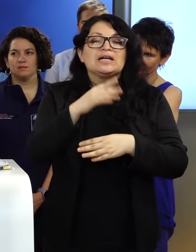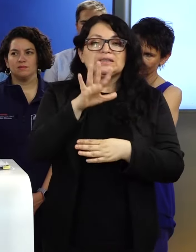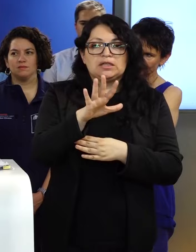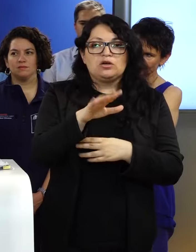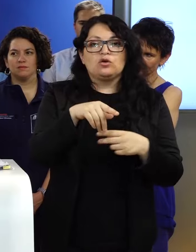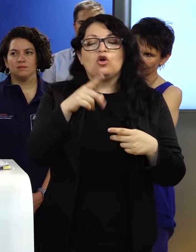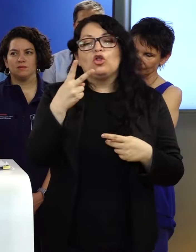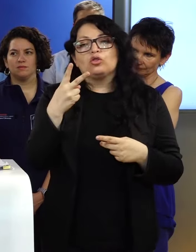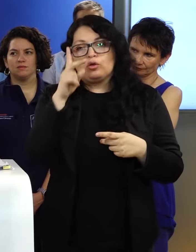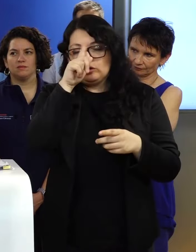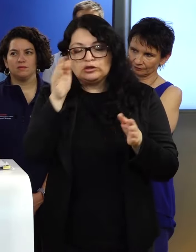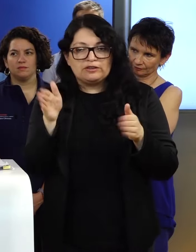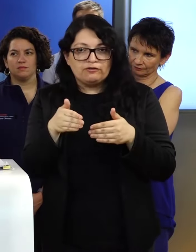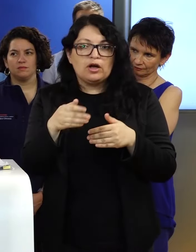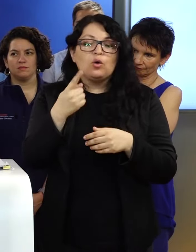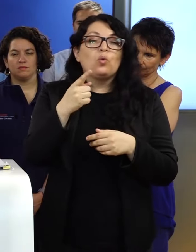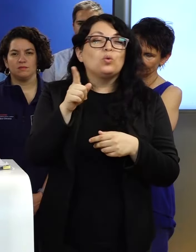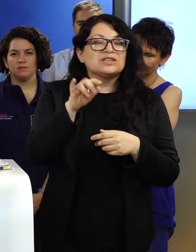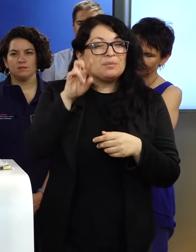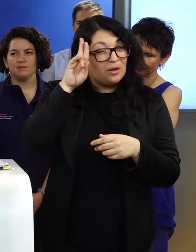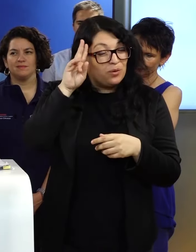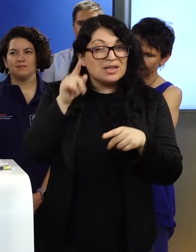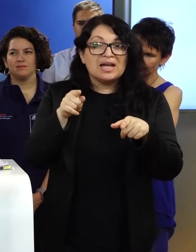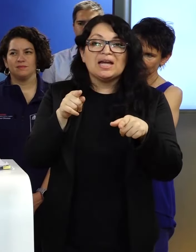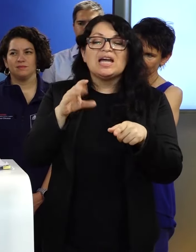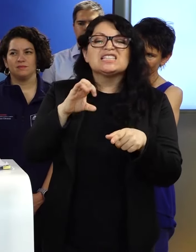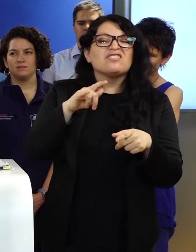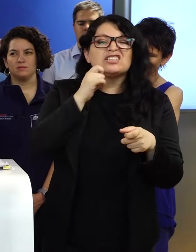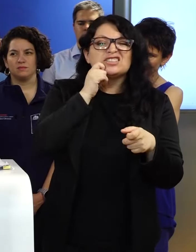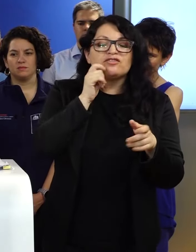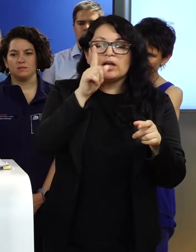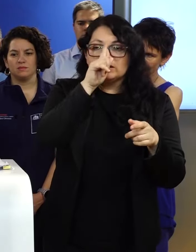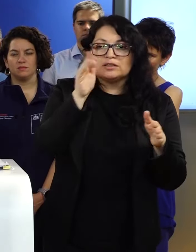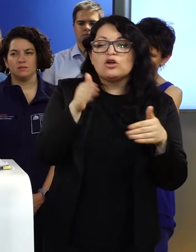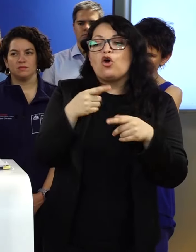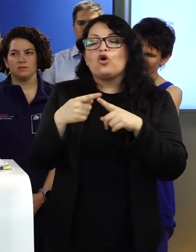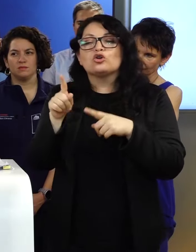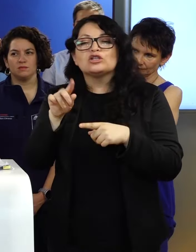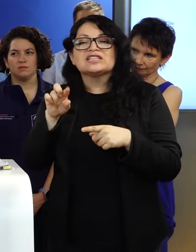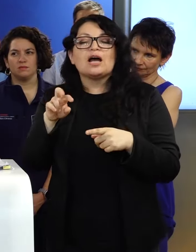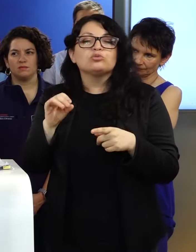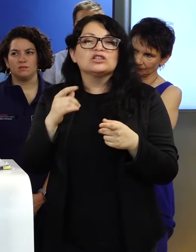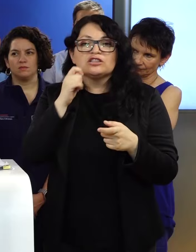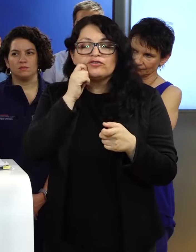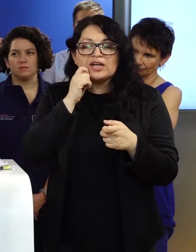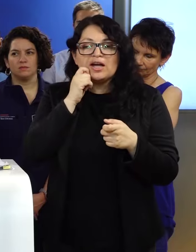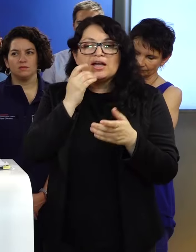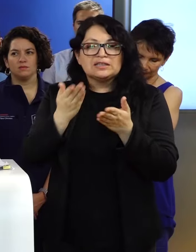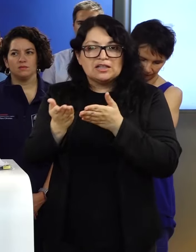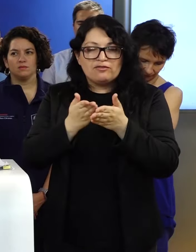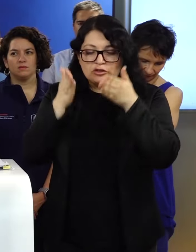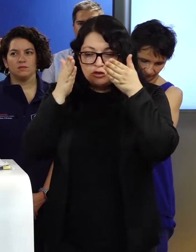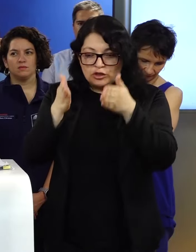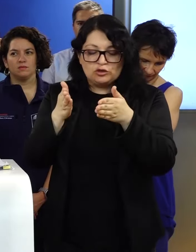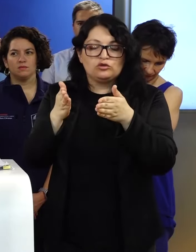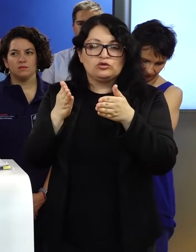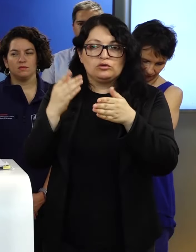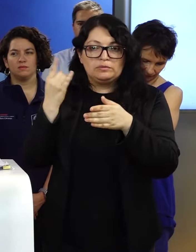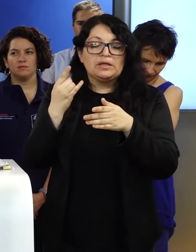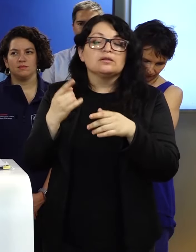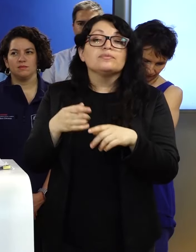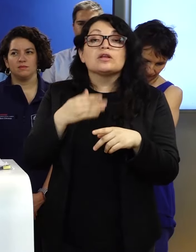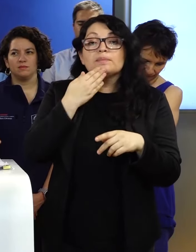SESFAM, un SAPU. El SESFAM, recordemos que el Centro de Salud Familiar, el SAPU es un servicio de atención primaria de urgencia, un centro